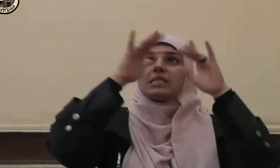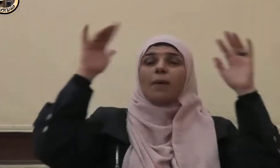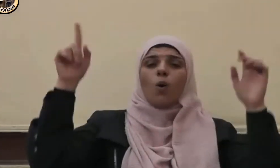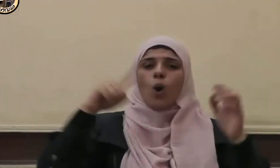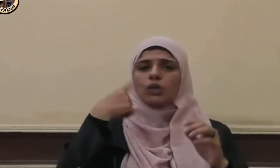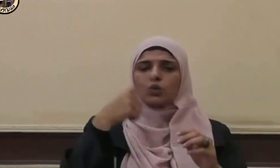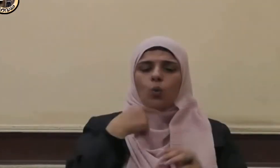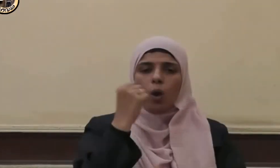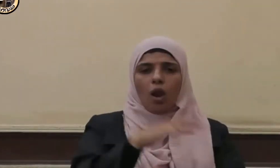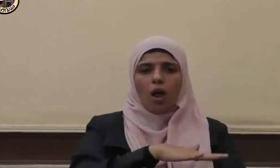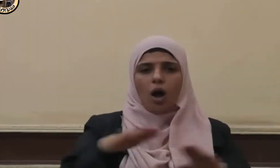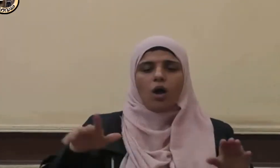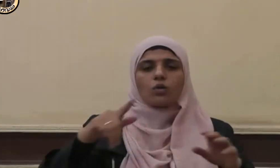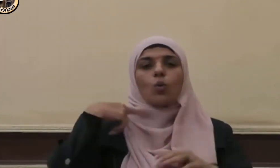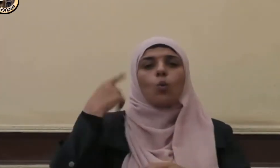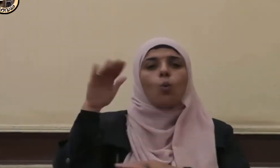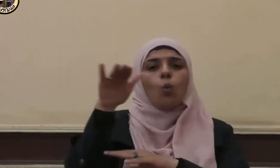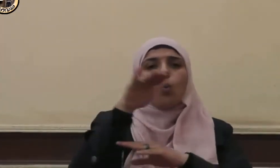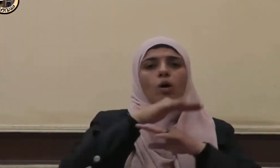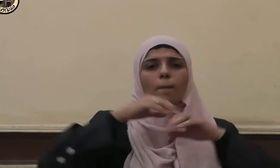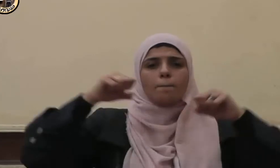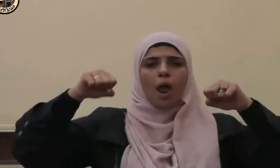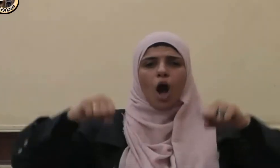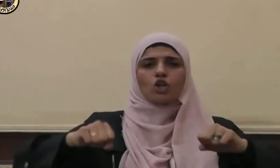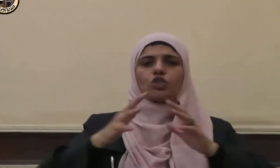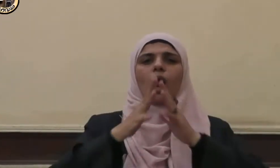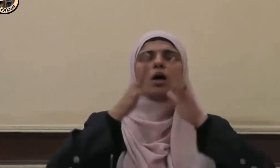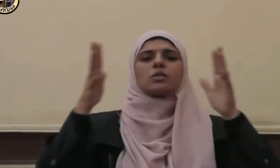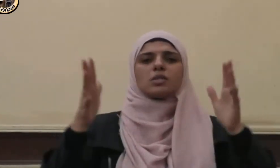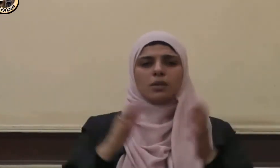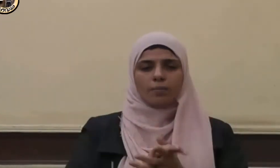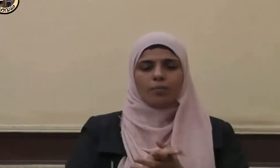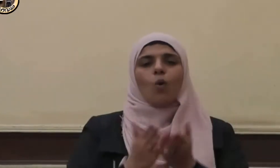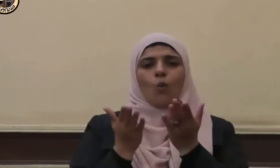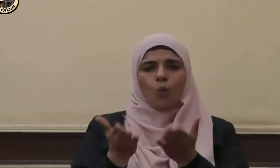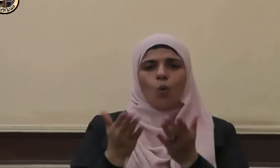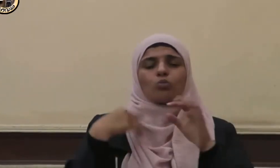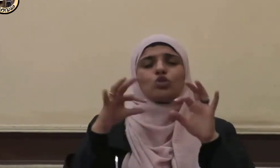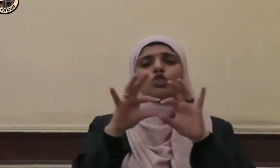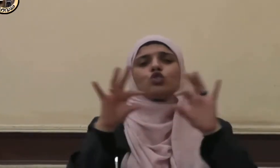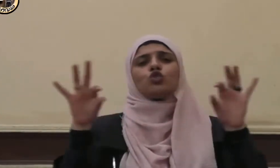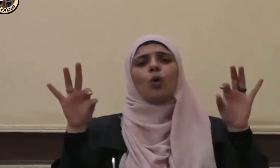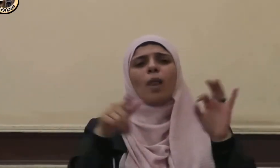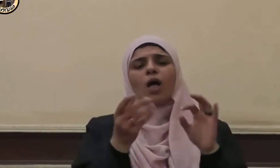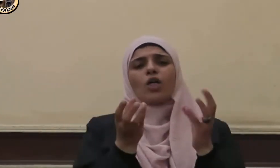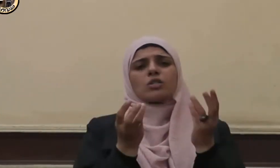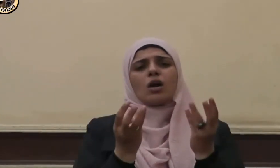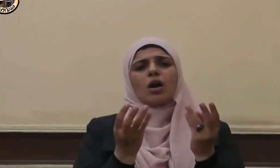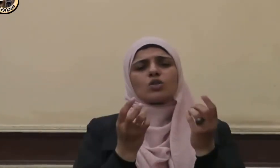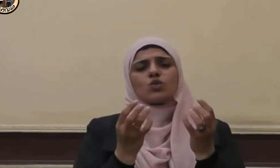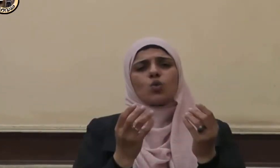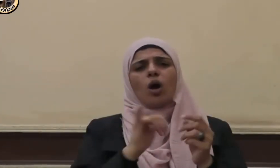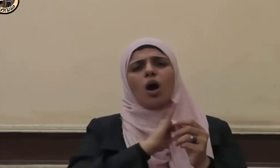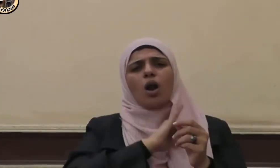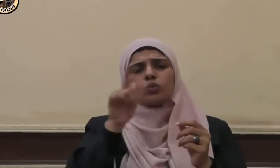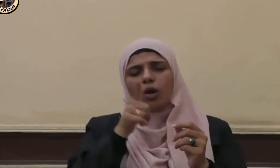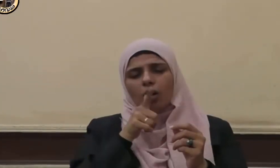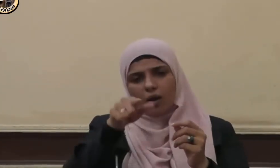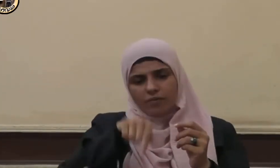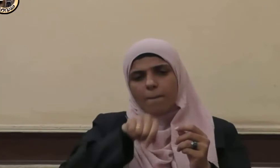العرش العظيم هذه جملة من الأفكار سنها لنا رسول الله صلى